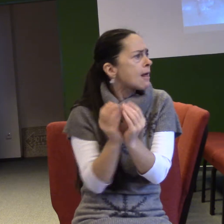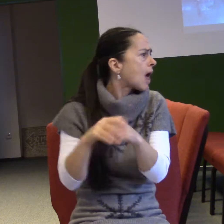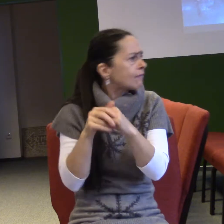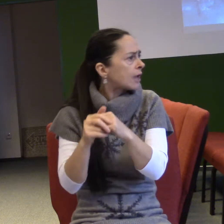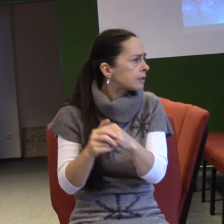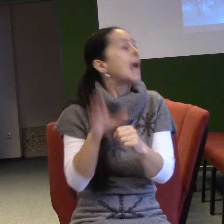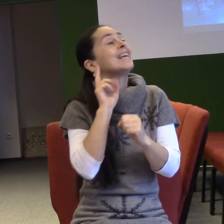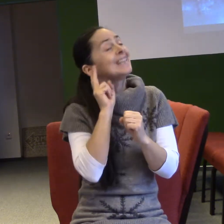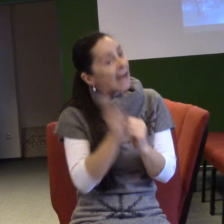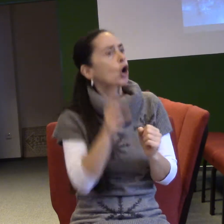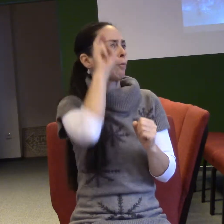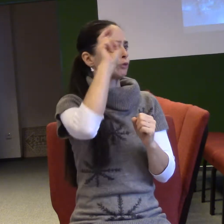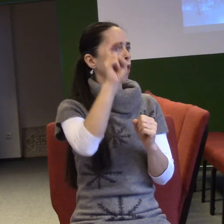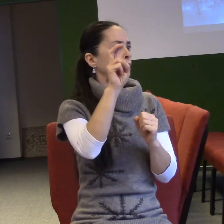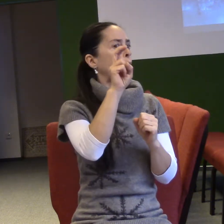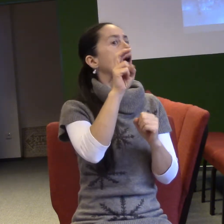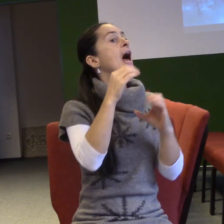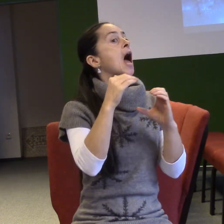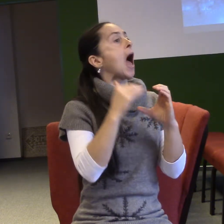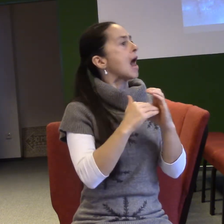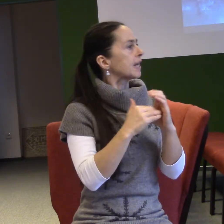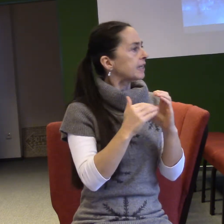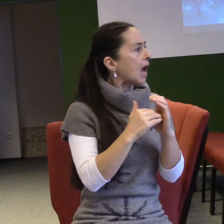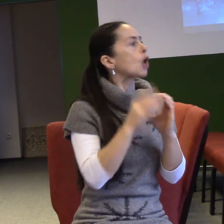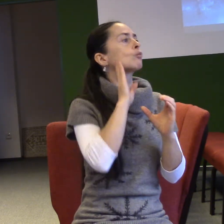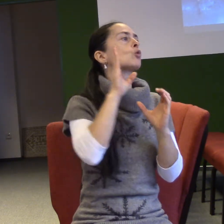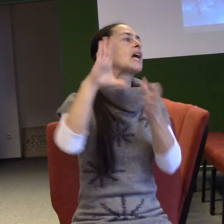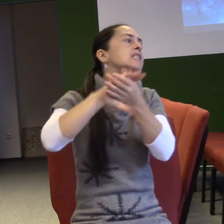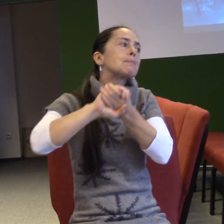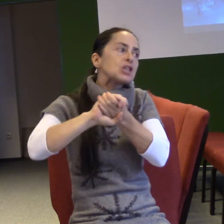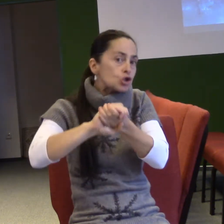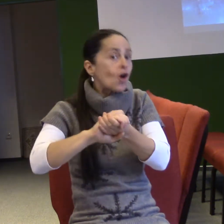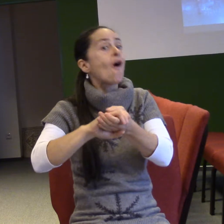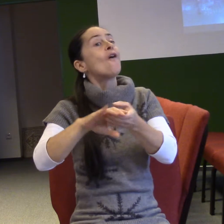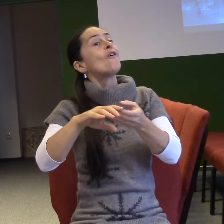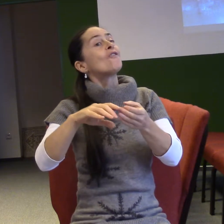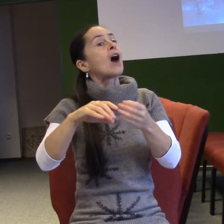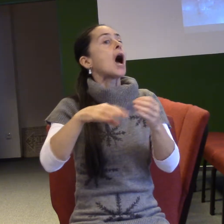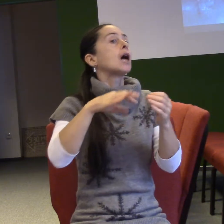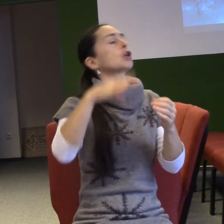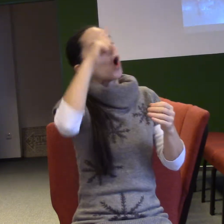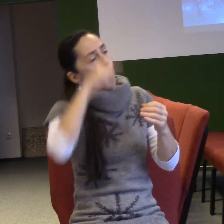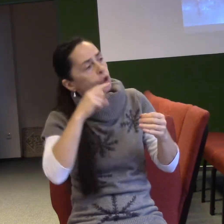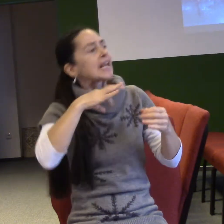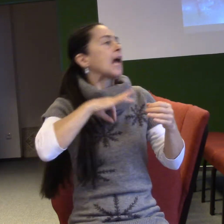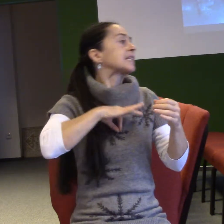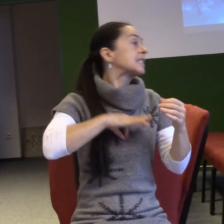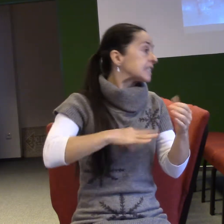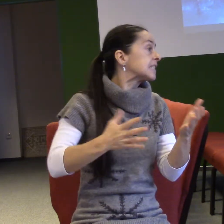Eliáš. Smíří otce se syny a vzpůrným otevře oči pro pravdu. Jako královský posel